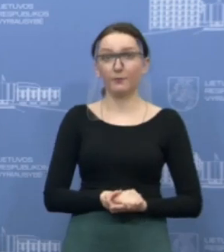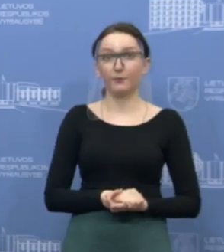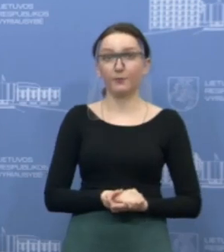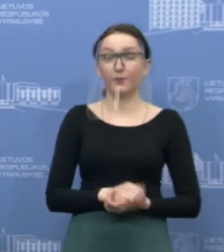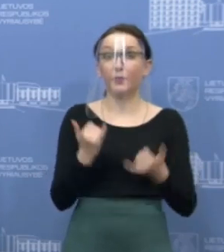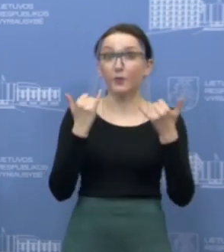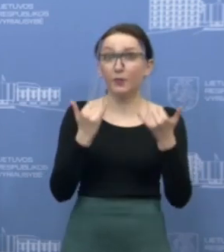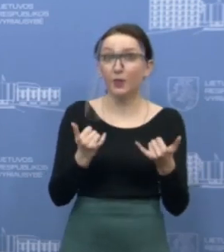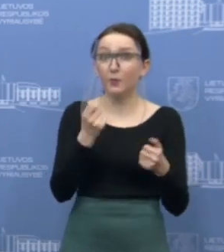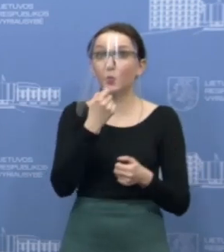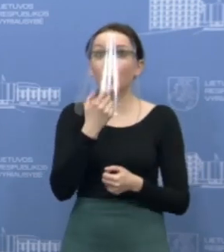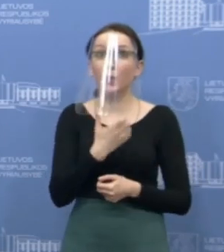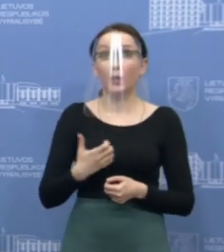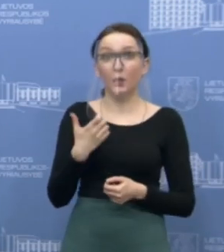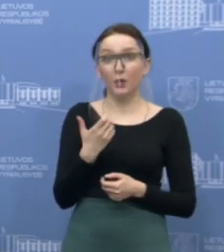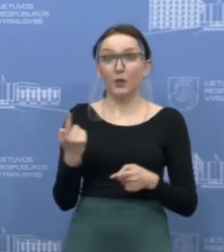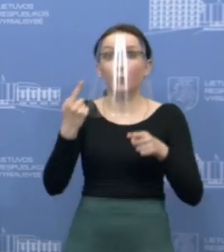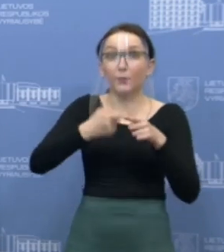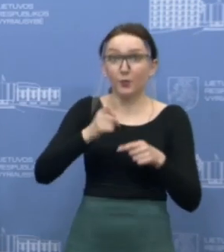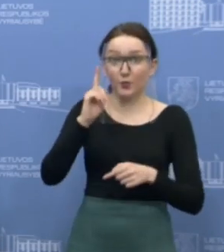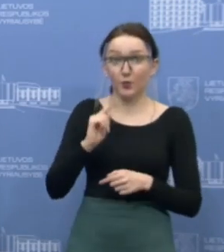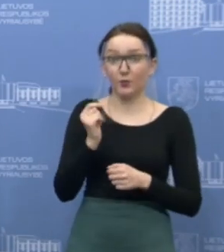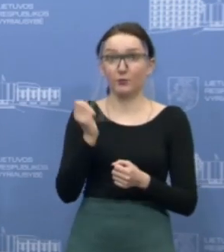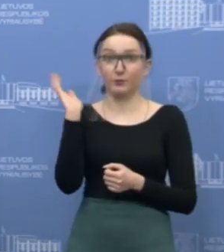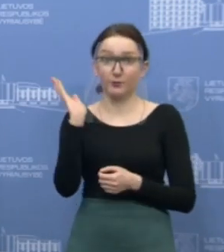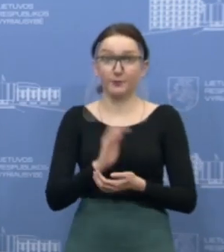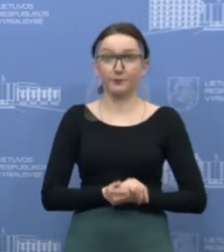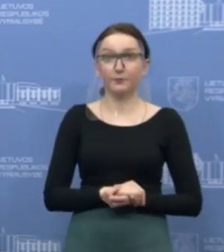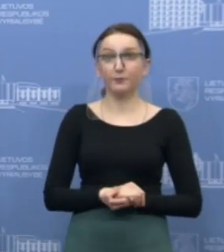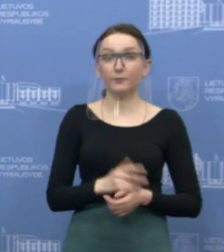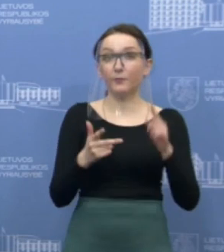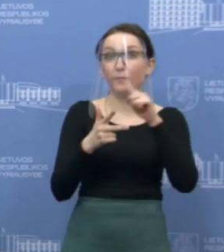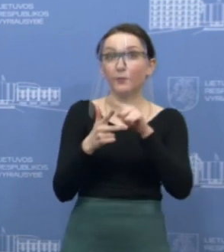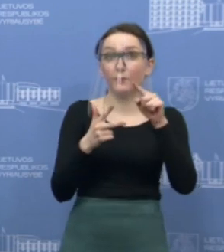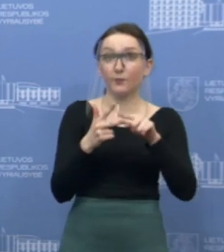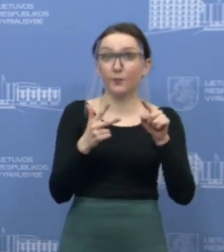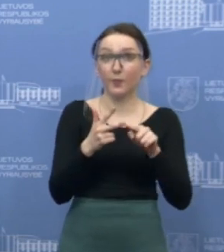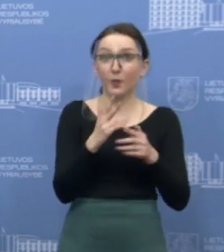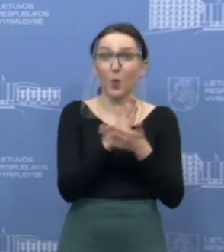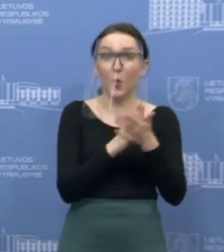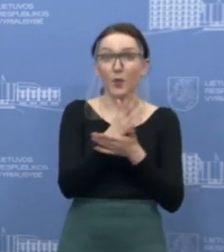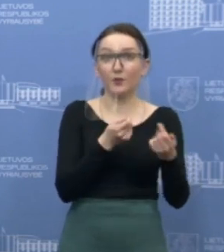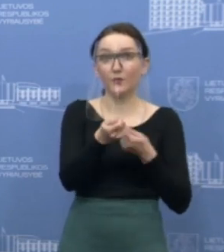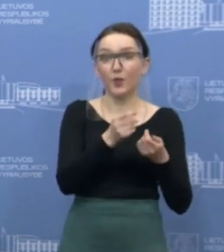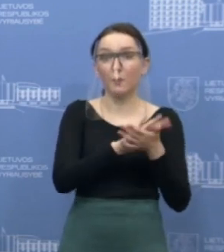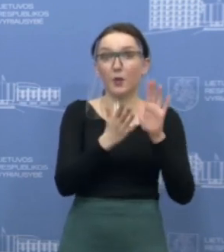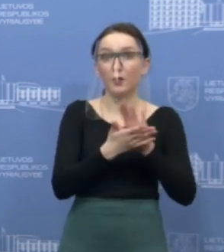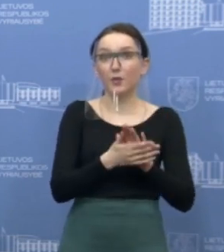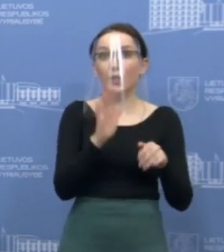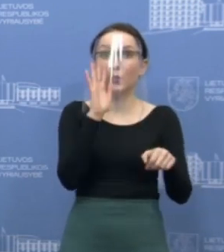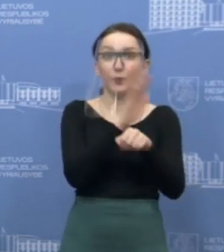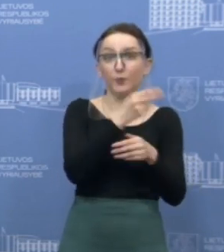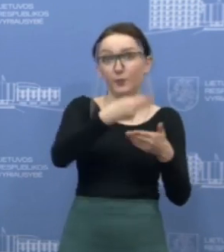Kolegos dabar šiek tiek aktualių, tai tiesiog norėčiau atkreipti dėmesį į tris operacijų vadovo pasirašytus